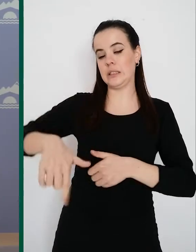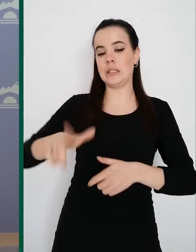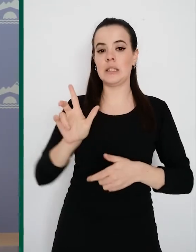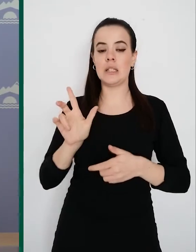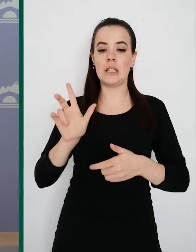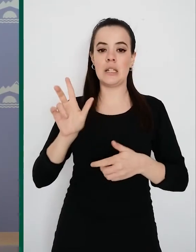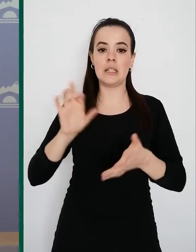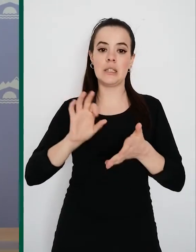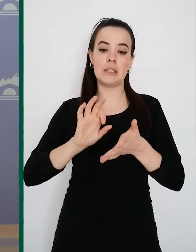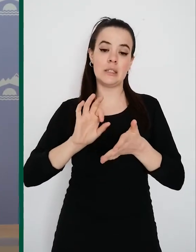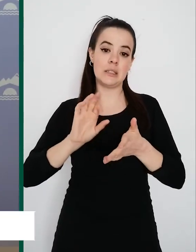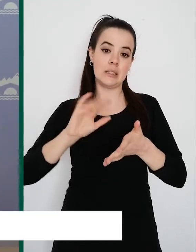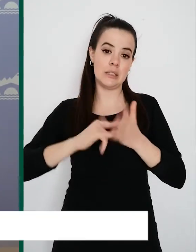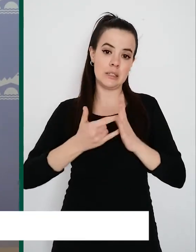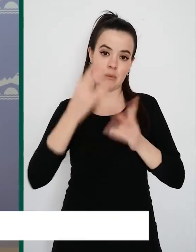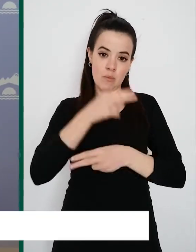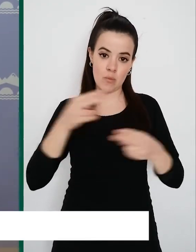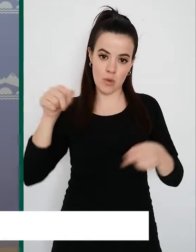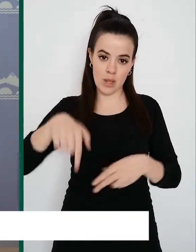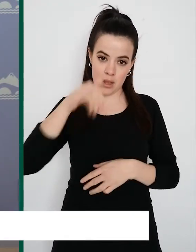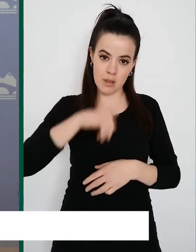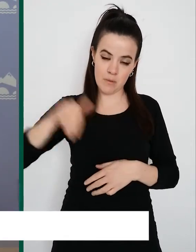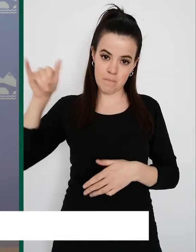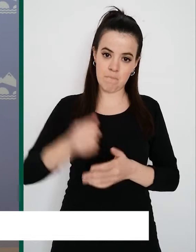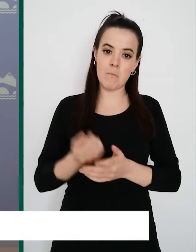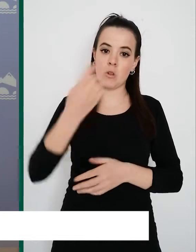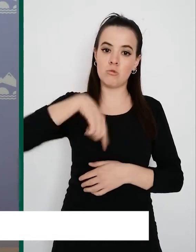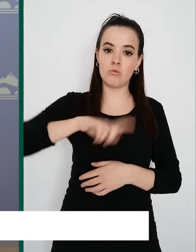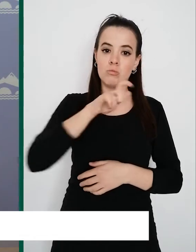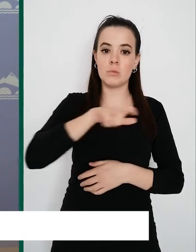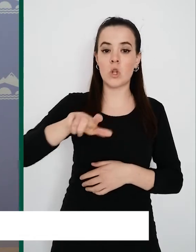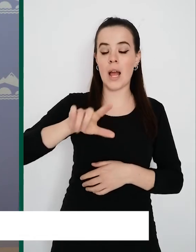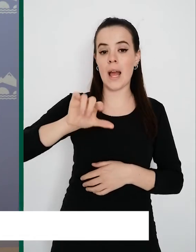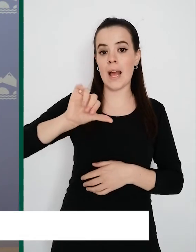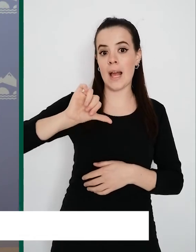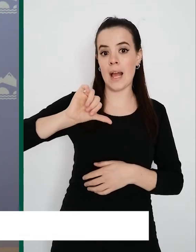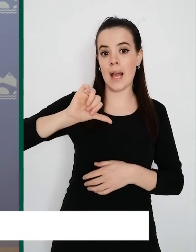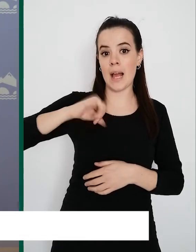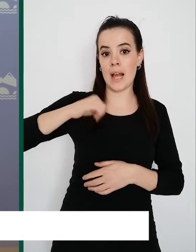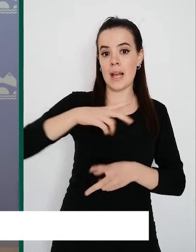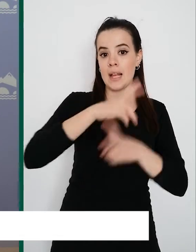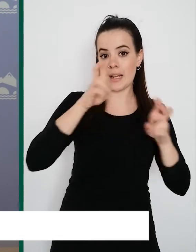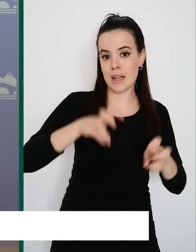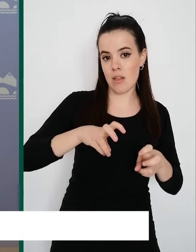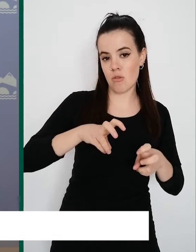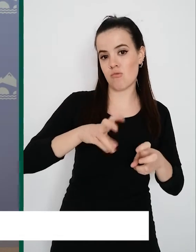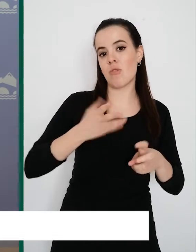allá de esos 420 ingresados que tenemos actualmente en La Rioja, hoy quiero llamar la atención